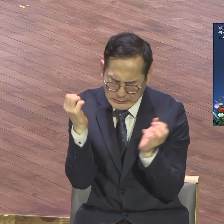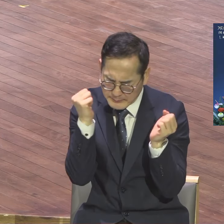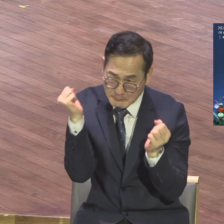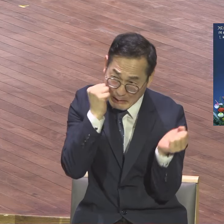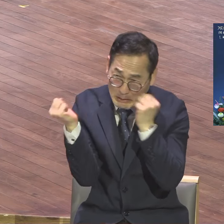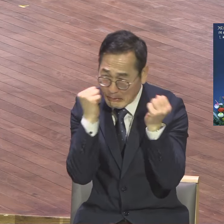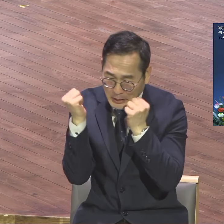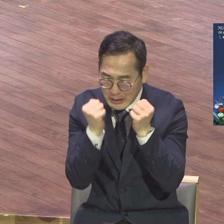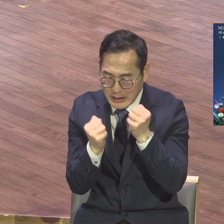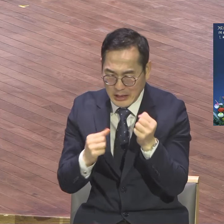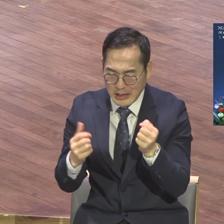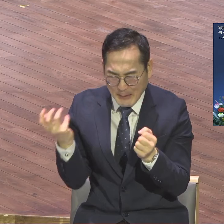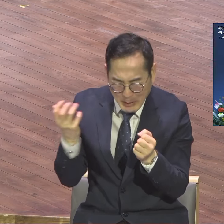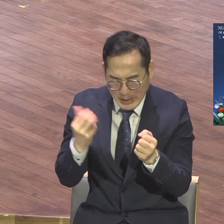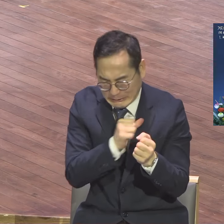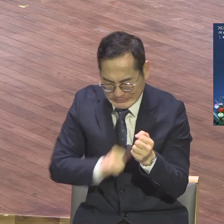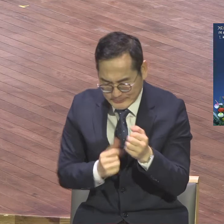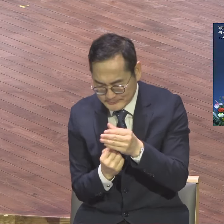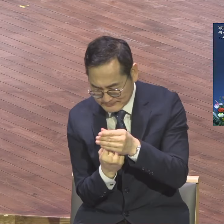상처받아나서 올라올대요.